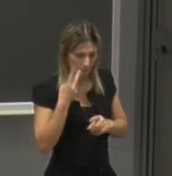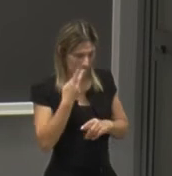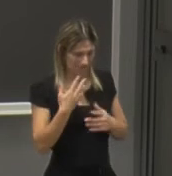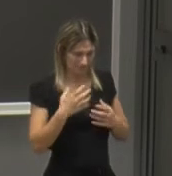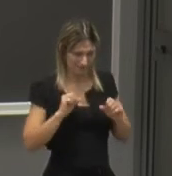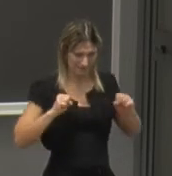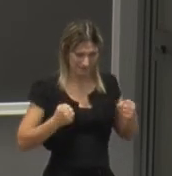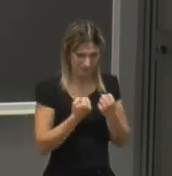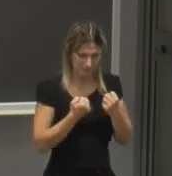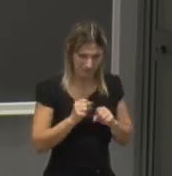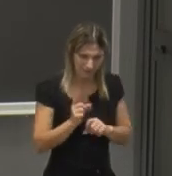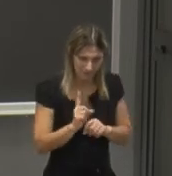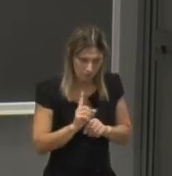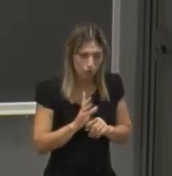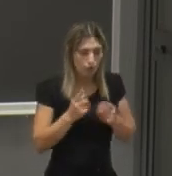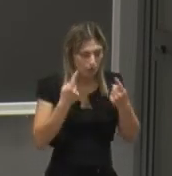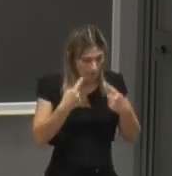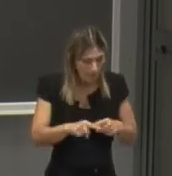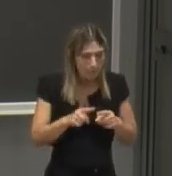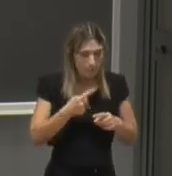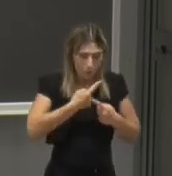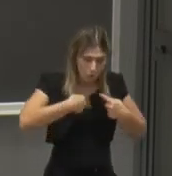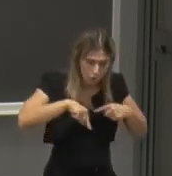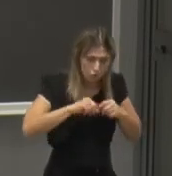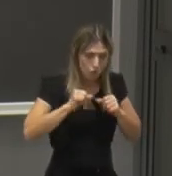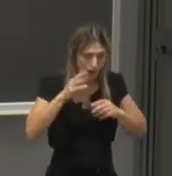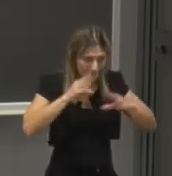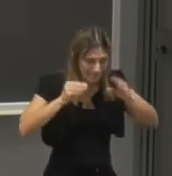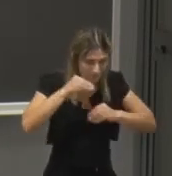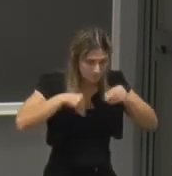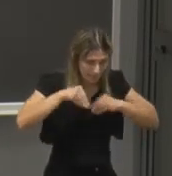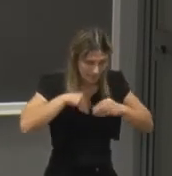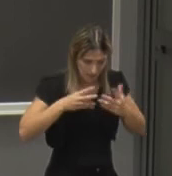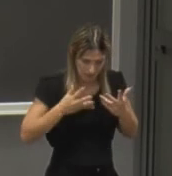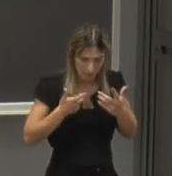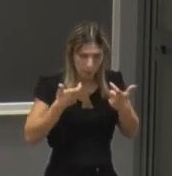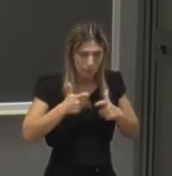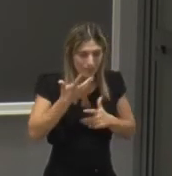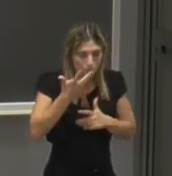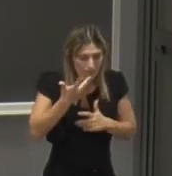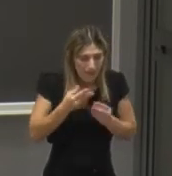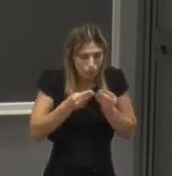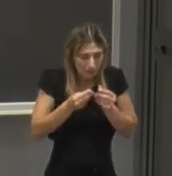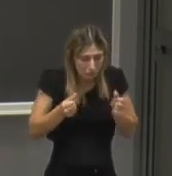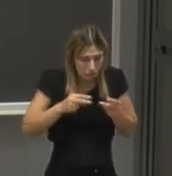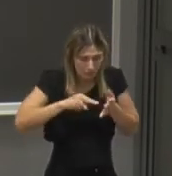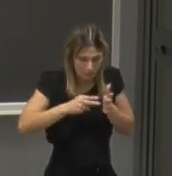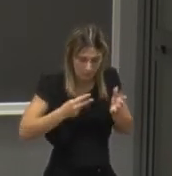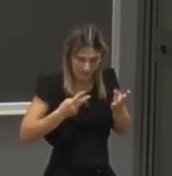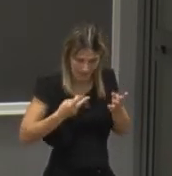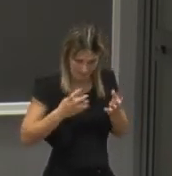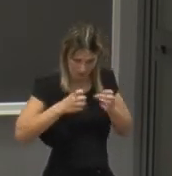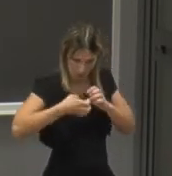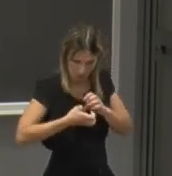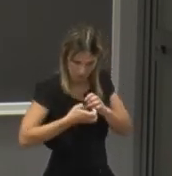diffidare è esattamente quella che noi coltiviamo perché ci piace risolvere i problemi complessi in modo